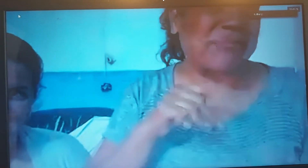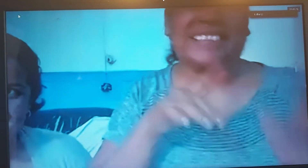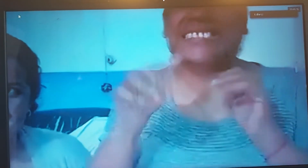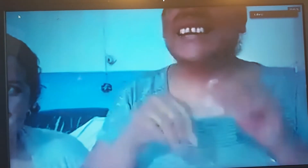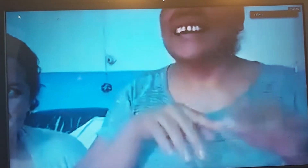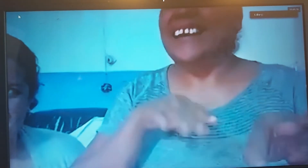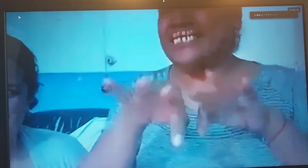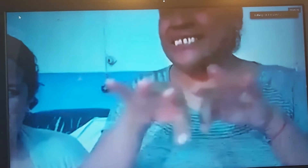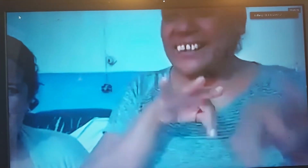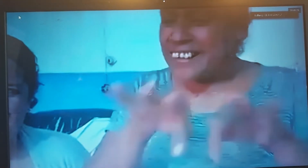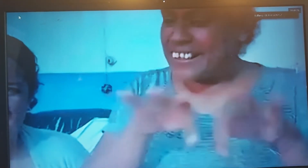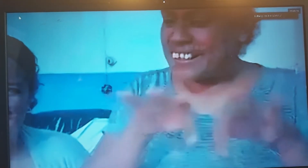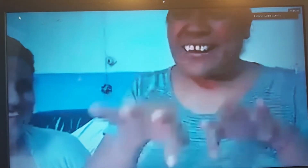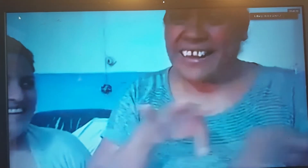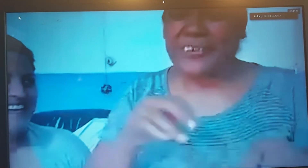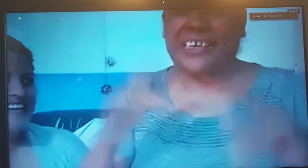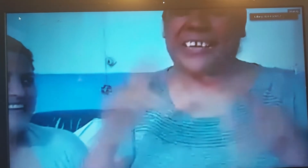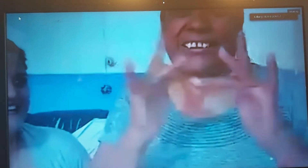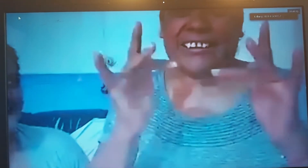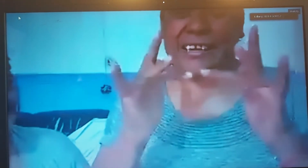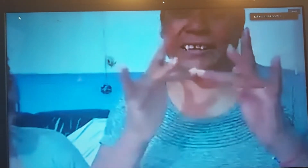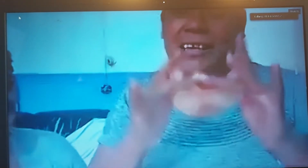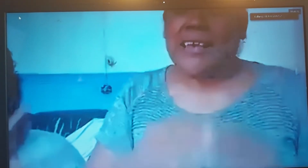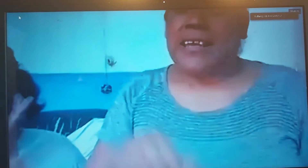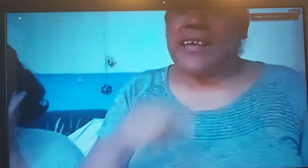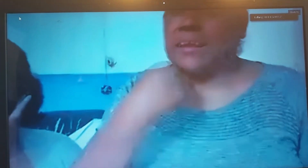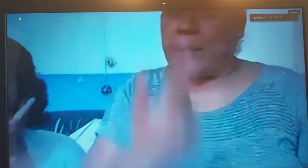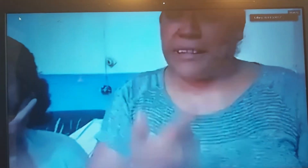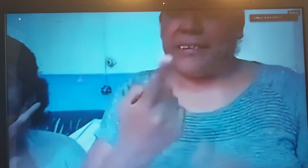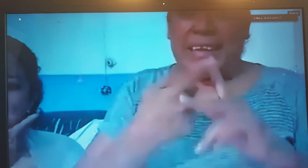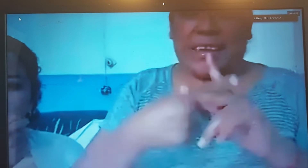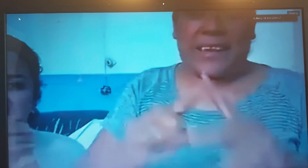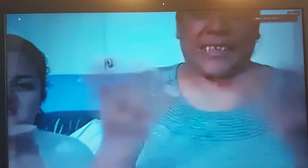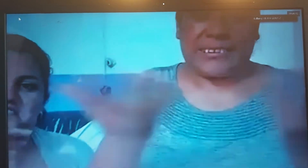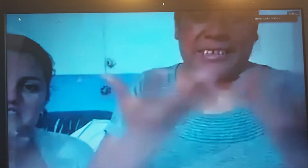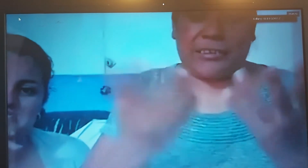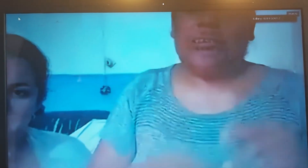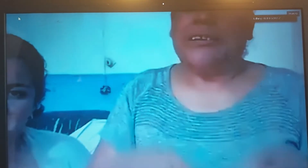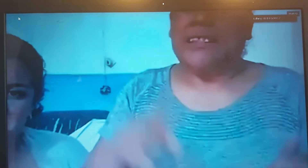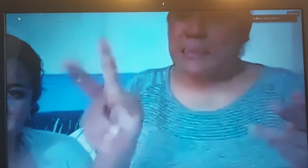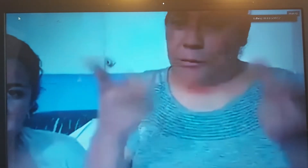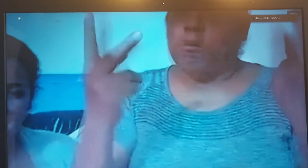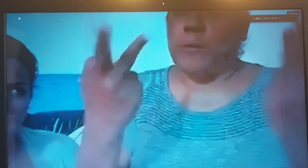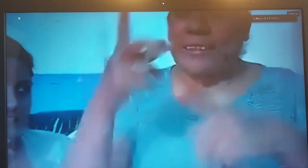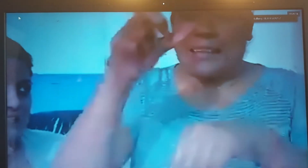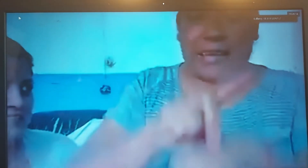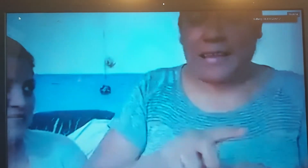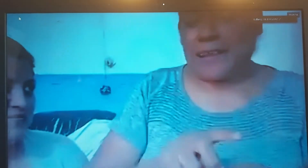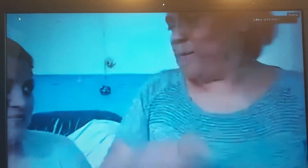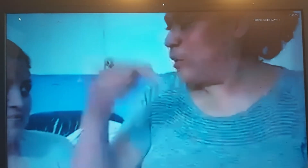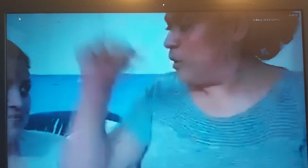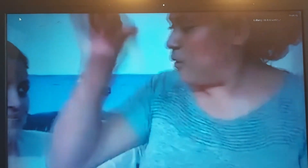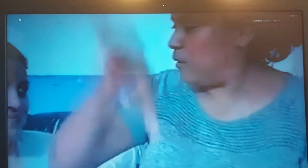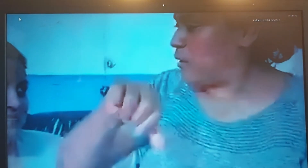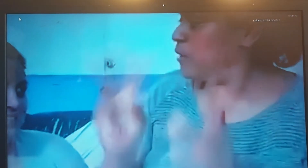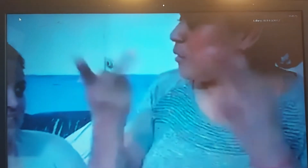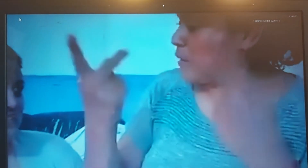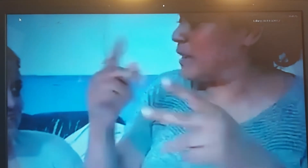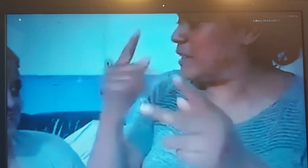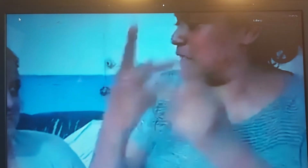está trabajando en internet y bueno, ella está haciendo su venta diario, hoy vendió un